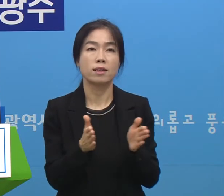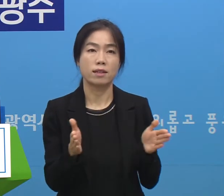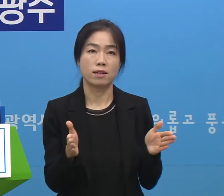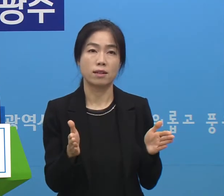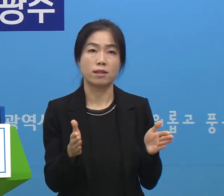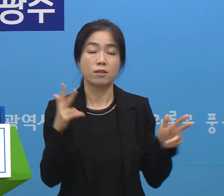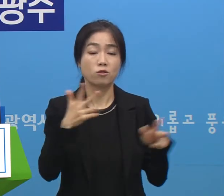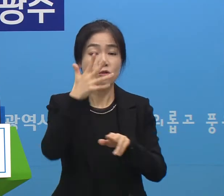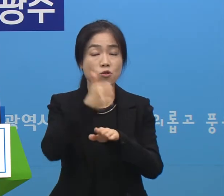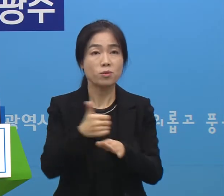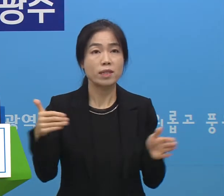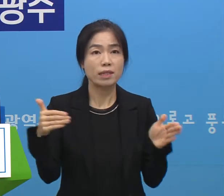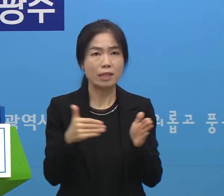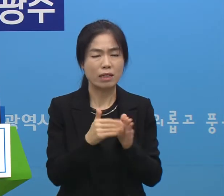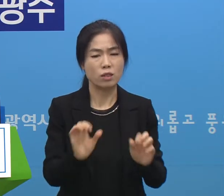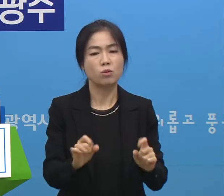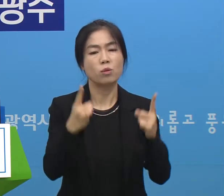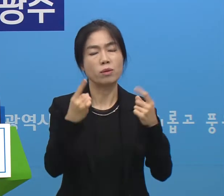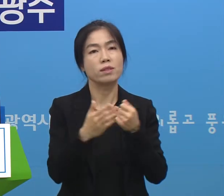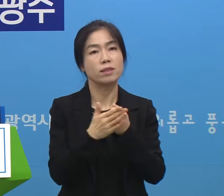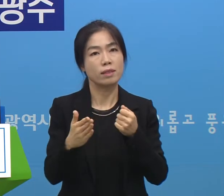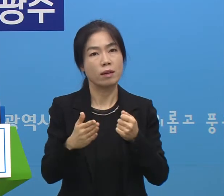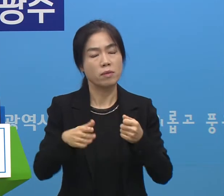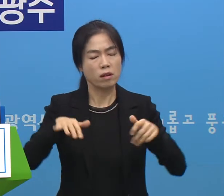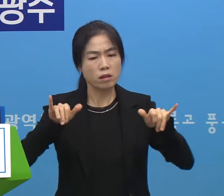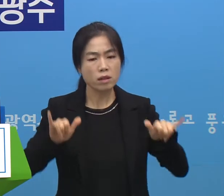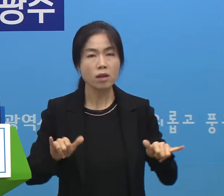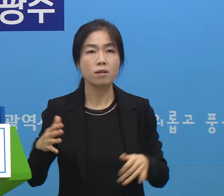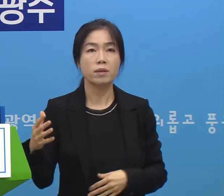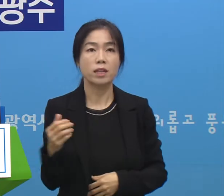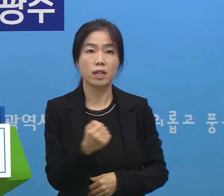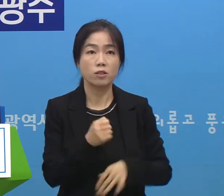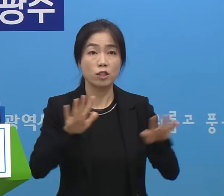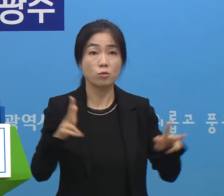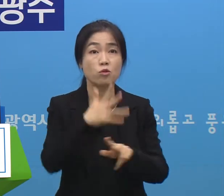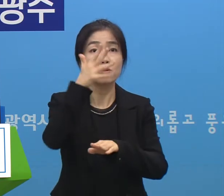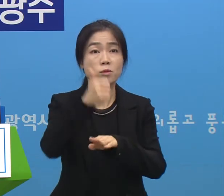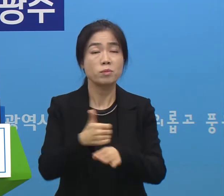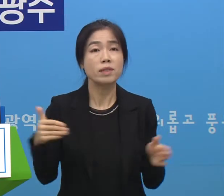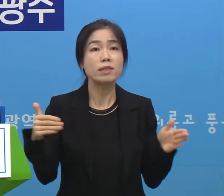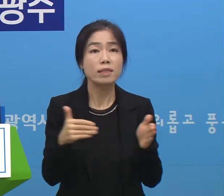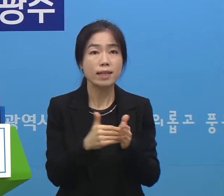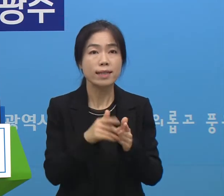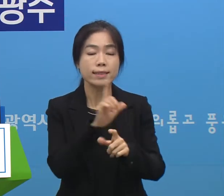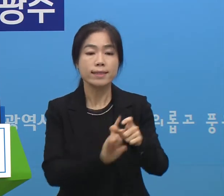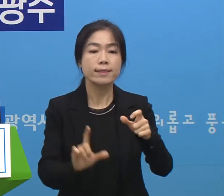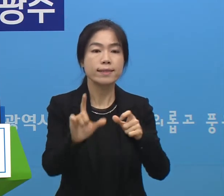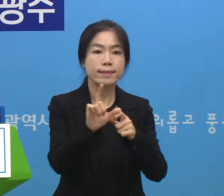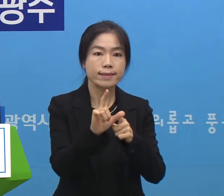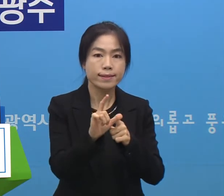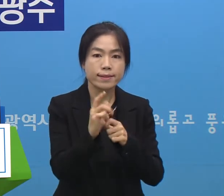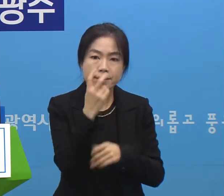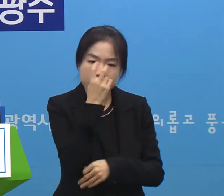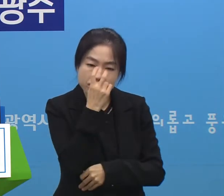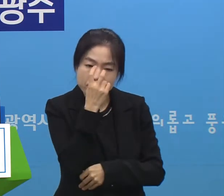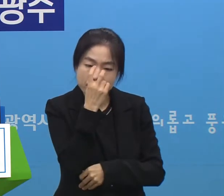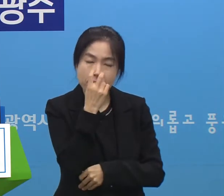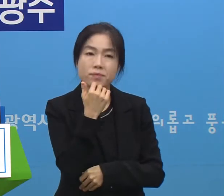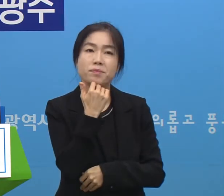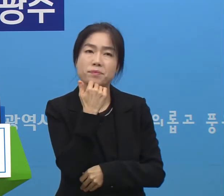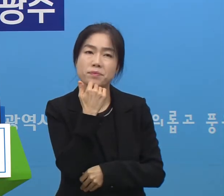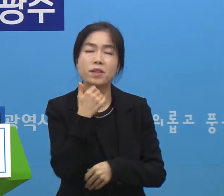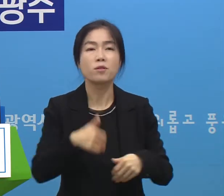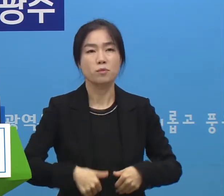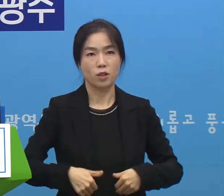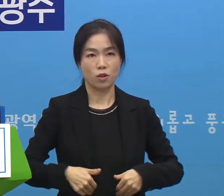주말까지 겹쳐서 긴장감을 갖고 이번 주말까지 더 애의주시할 필요가 큰